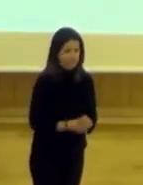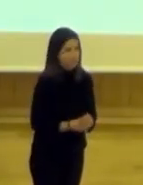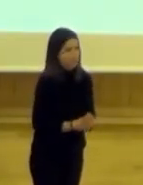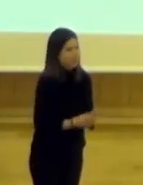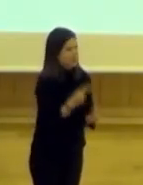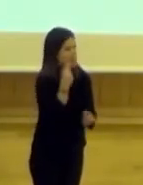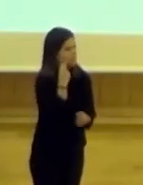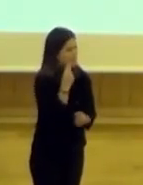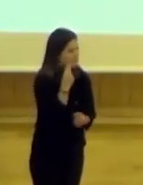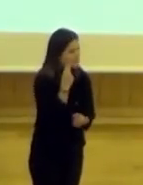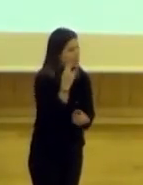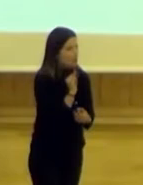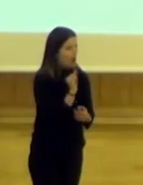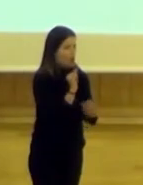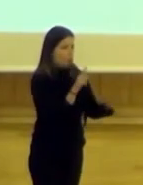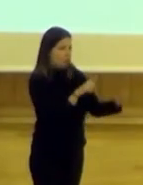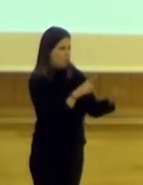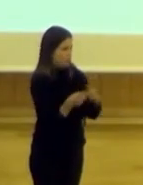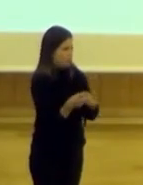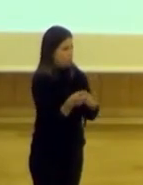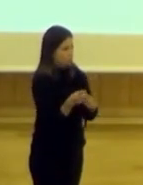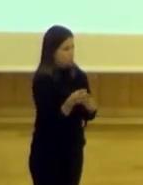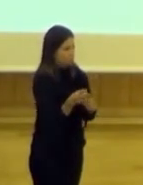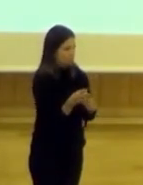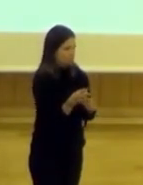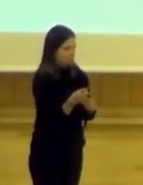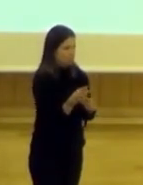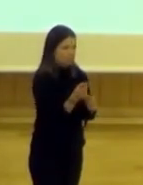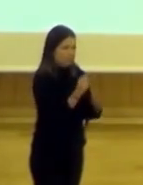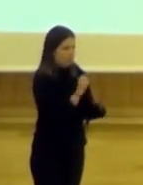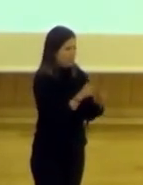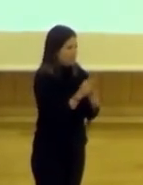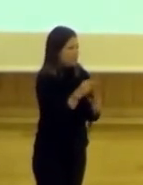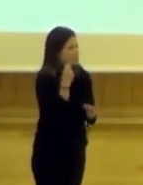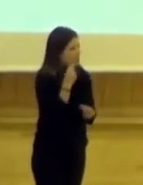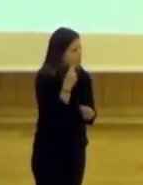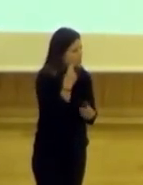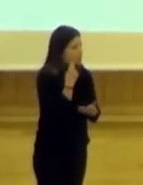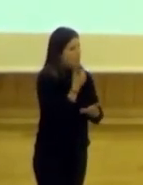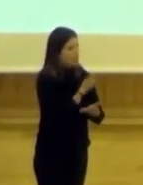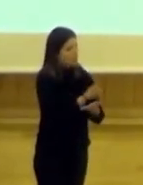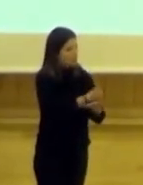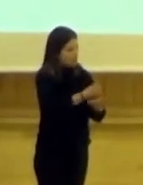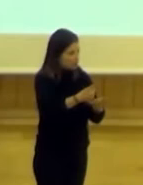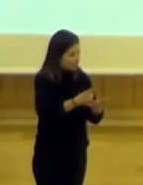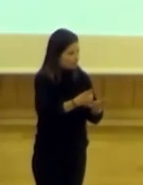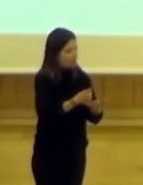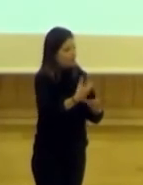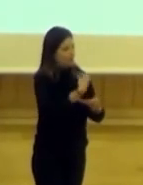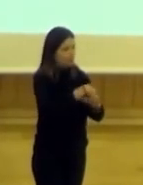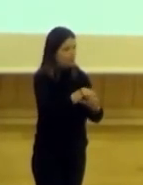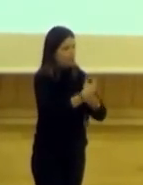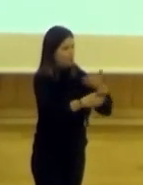con los miedos que tienen unos y otros y que eran bastantes parecidos los miedos. La ciudadanía cuando se involucra en este tipo de procedimientos,